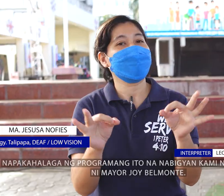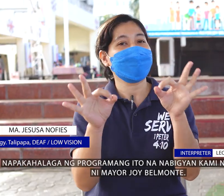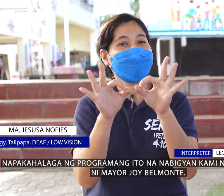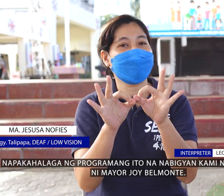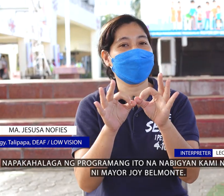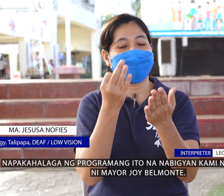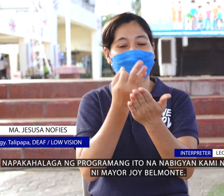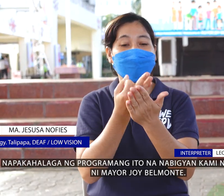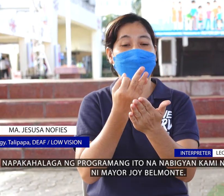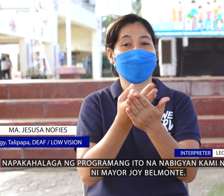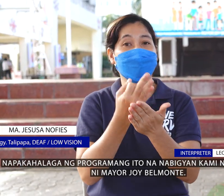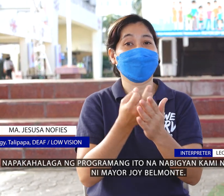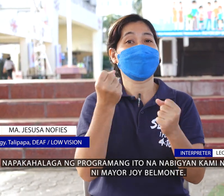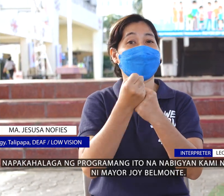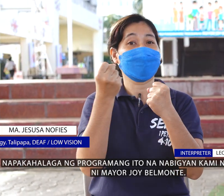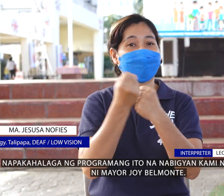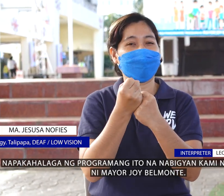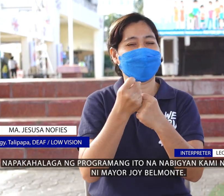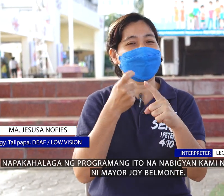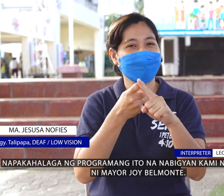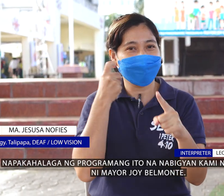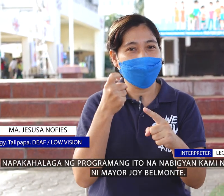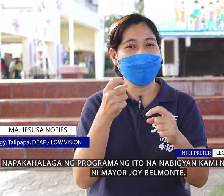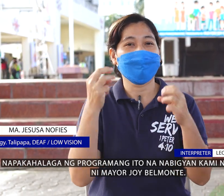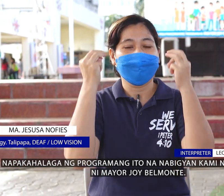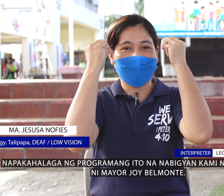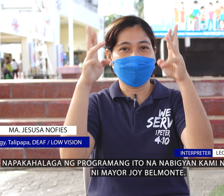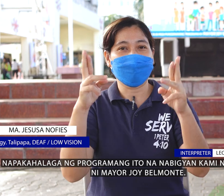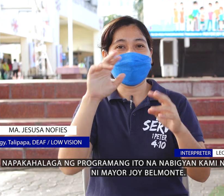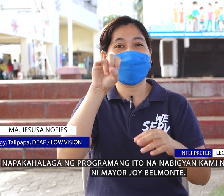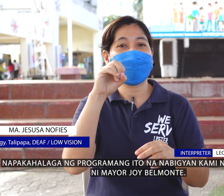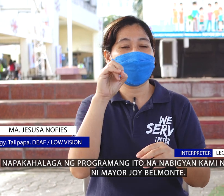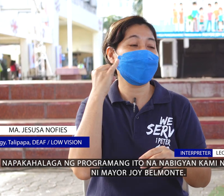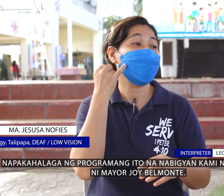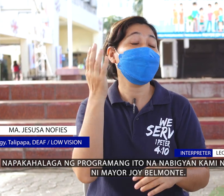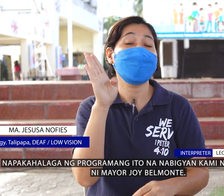Napakahalaga ng programang ito na nabigyan kami ng support ni Mayor Joy Belmonte.